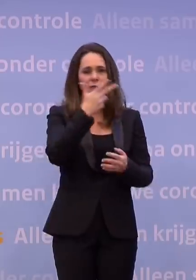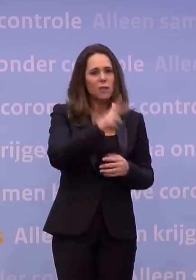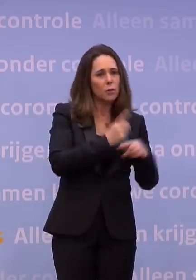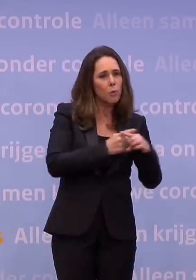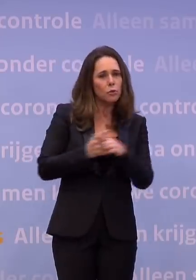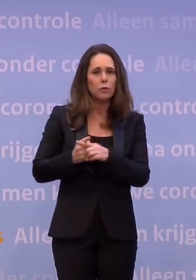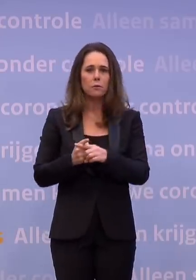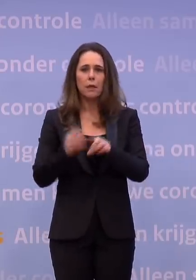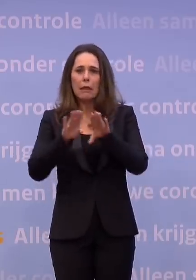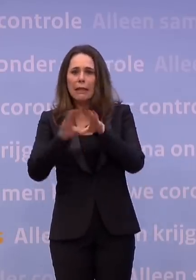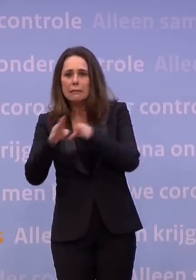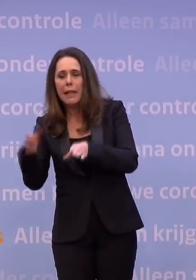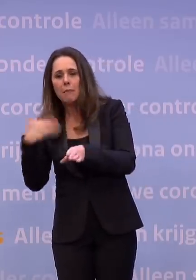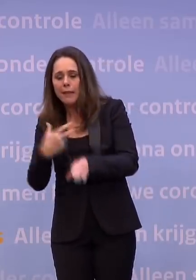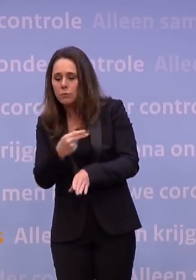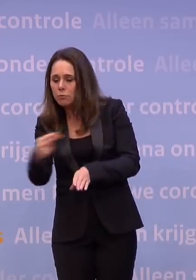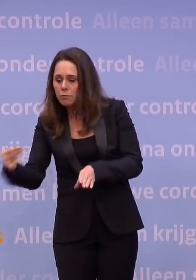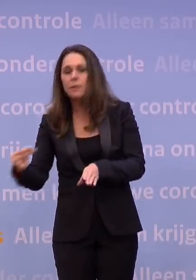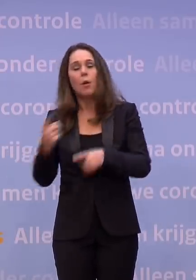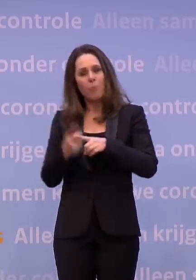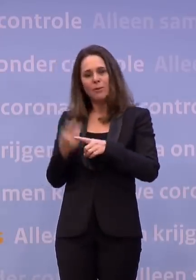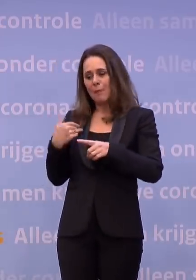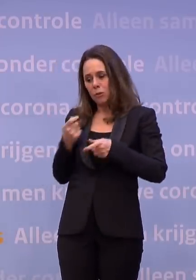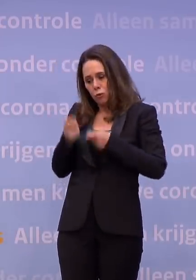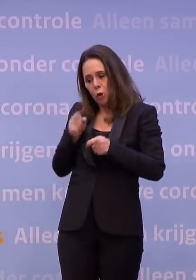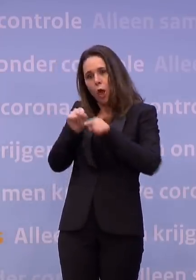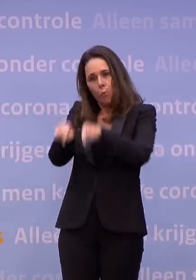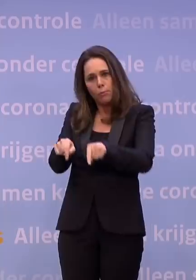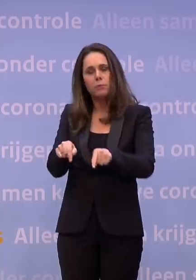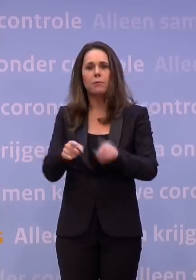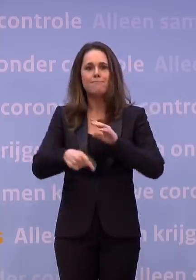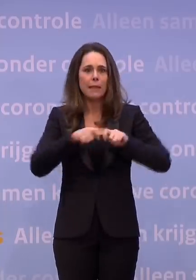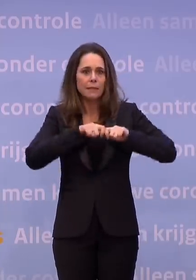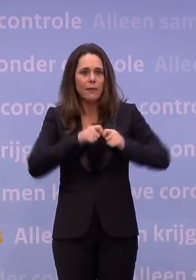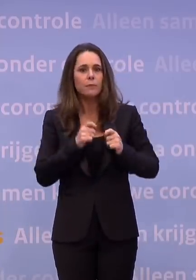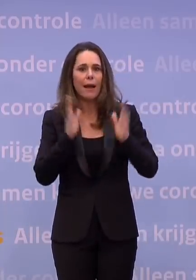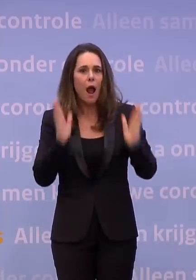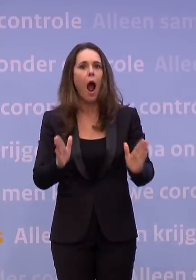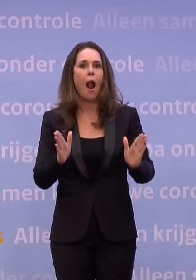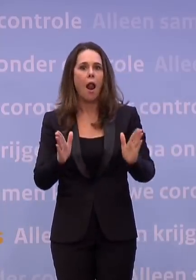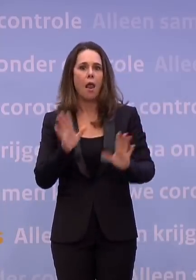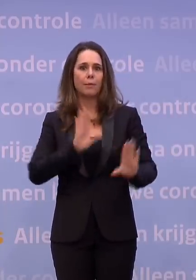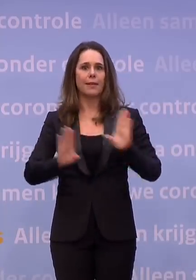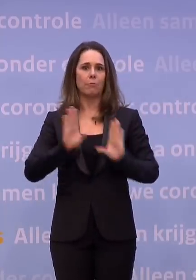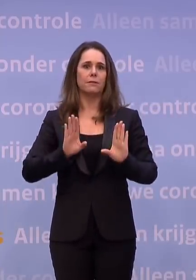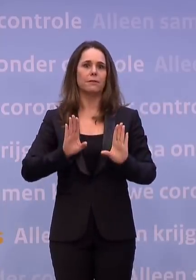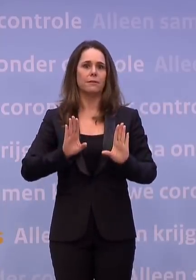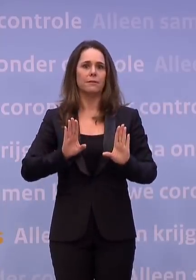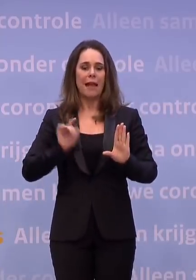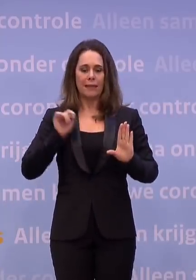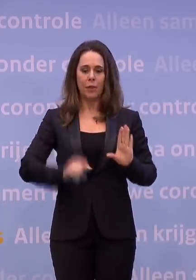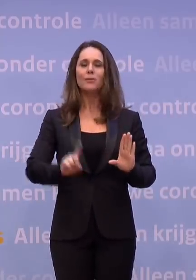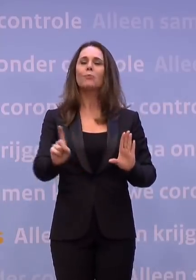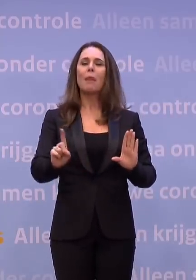in de instellingen hebt gedaan, en de mensen die voor hen zorgen, dan heb je de meest kwetsbare mensen echt wel beschermd. En dat is natuurlijk ook een moment waarop je kunt zeggen, nou,